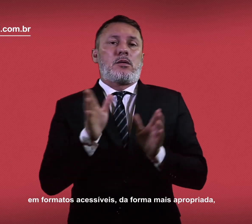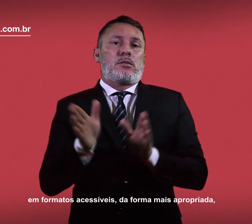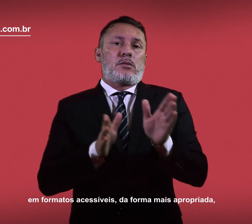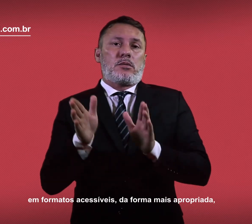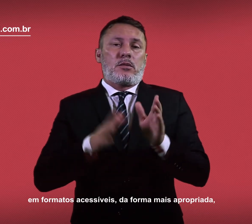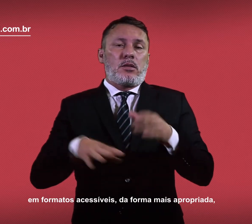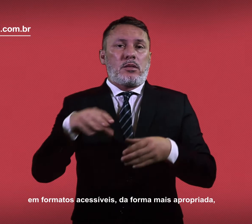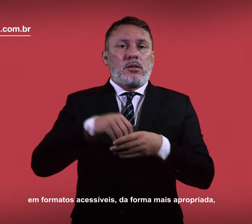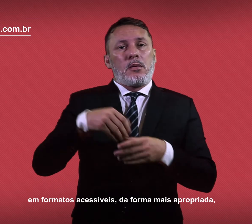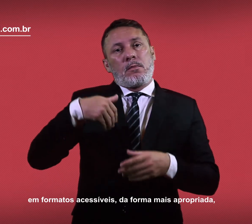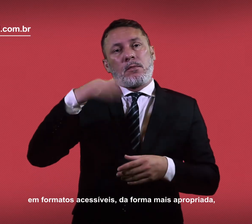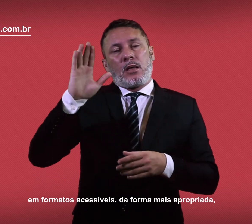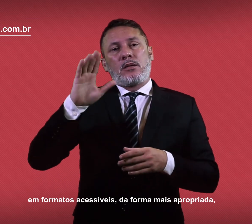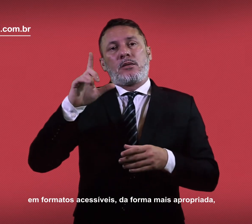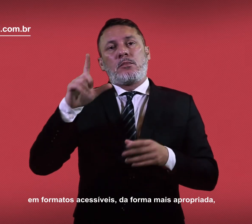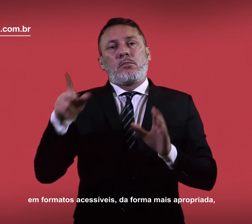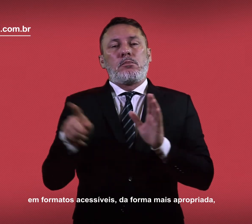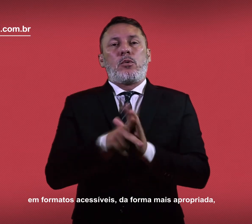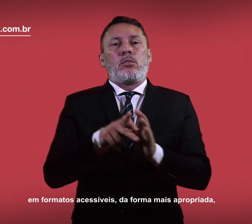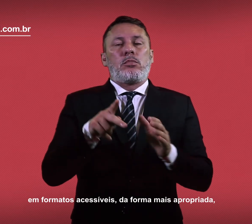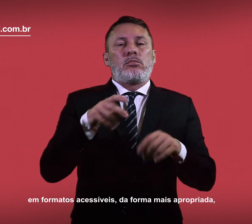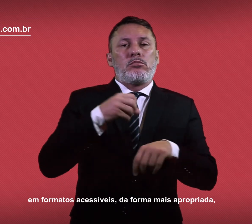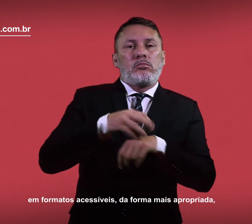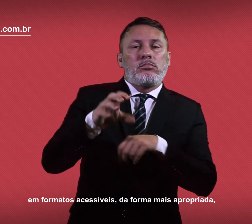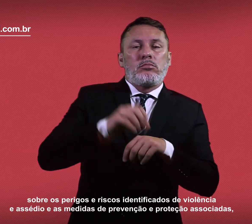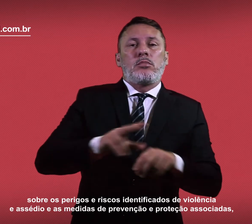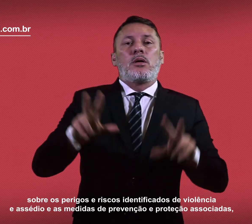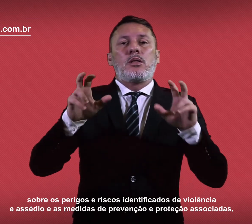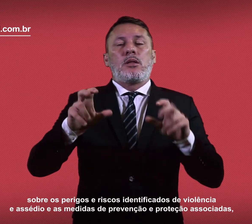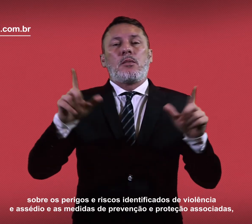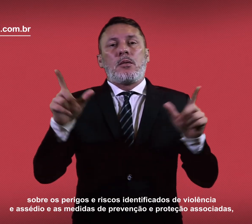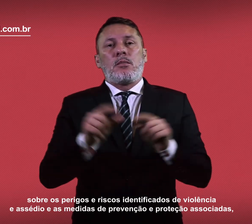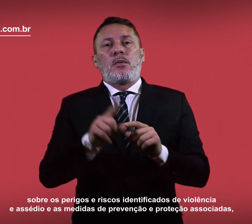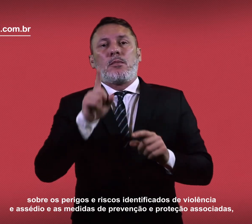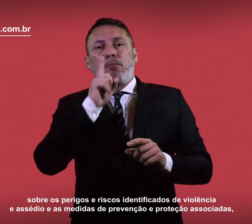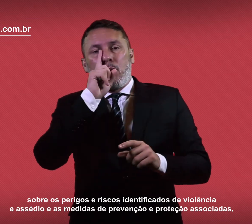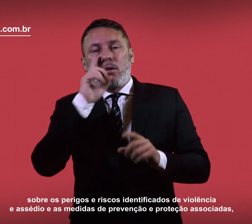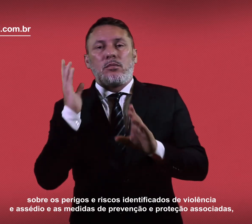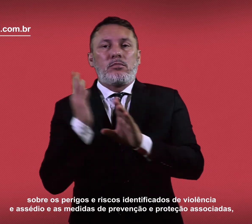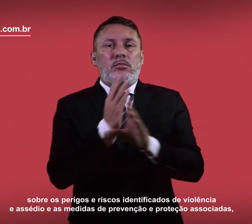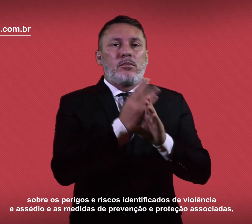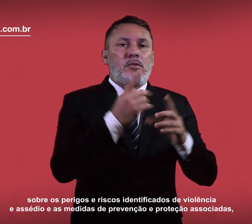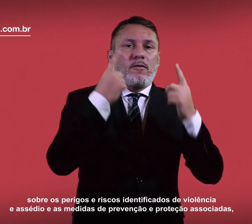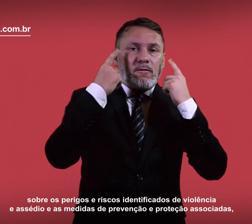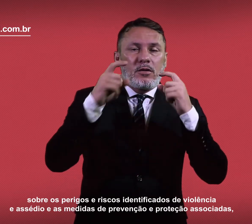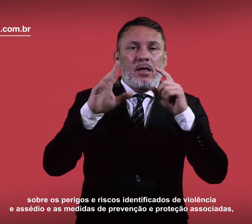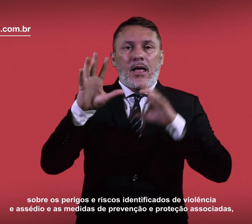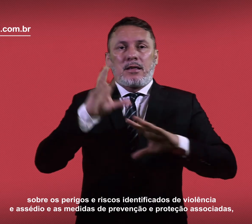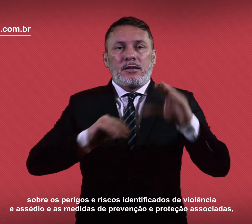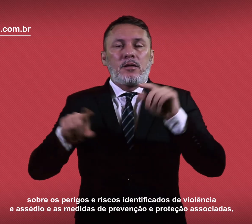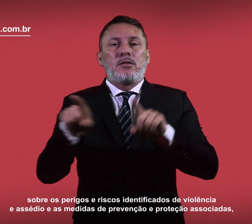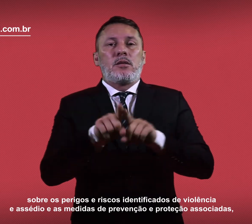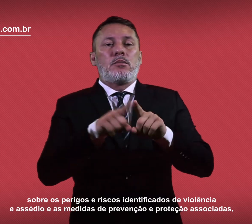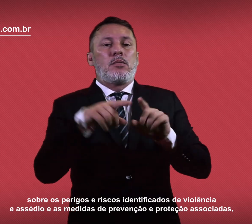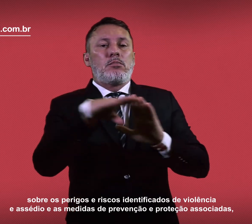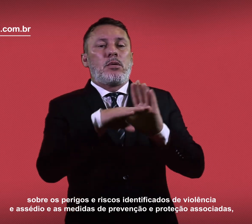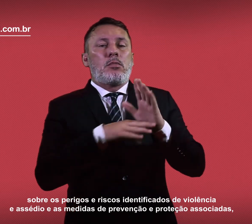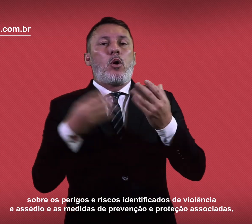formatos acessíveis, da forma mais apropriada, sobre os perigos e riscos identificados de violência e assédio e as